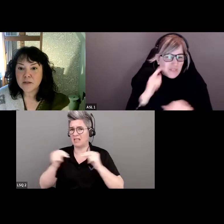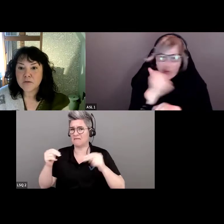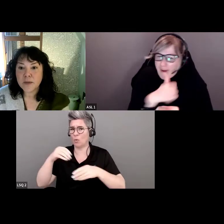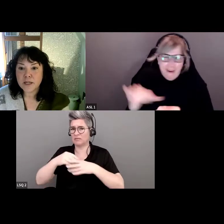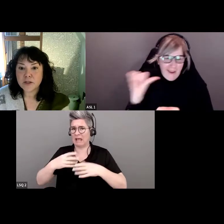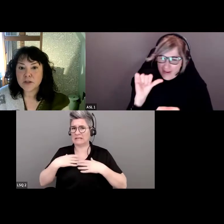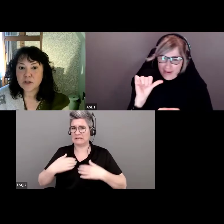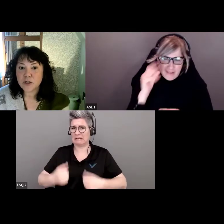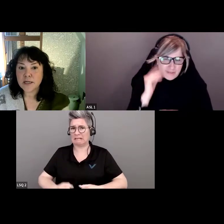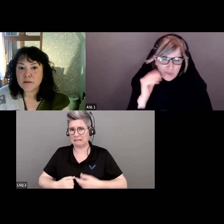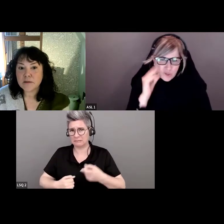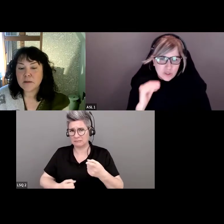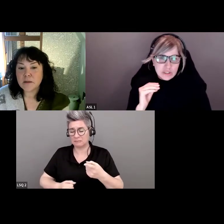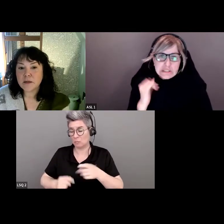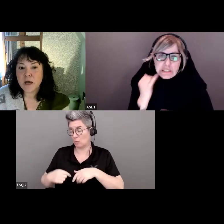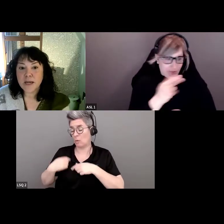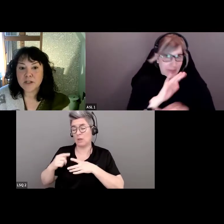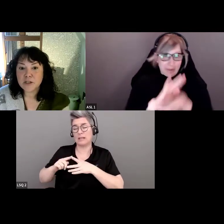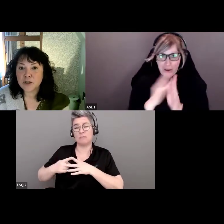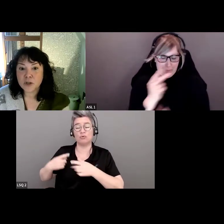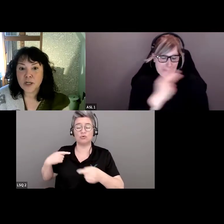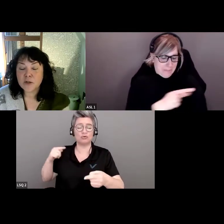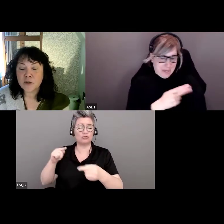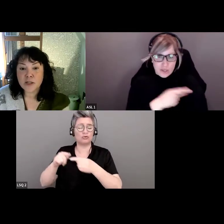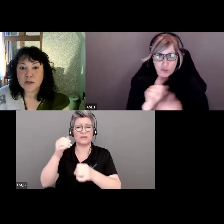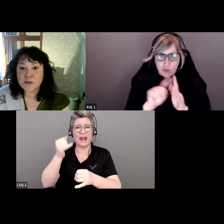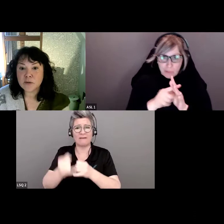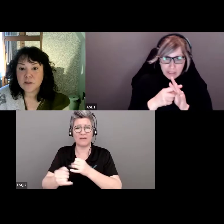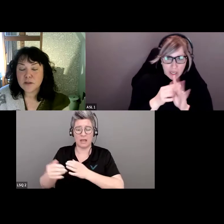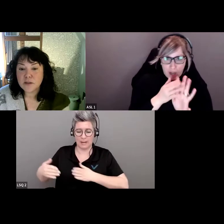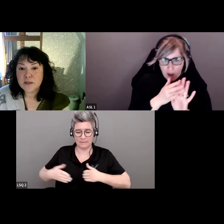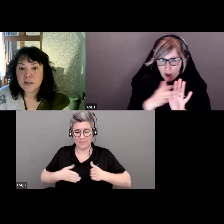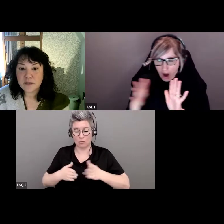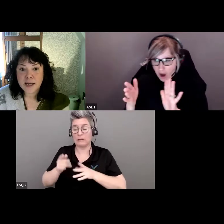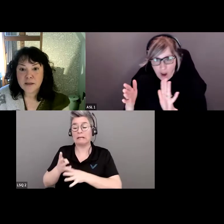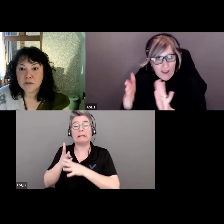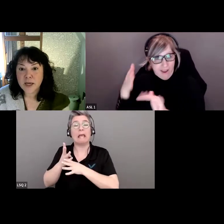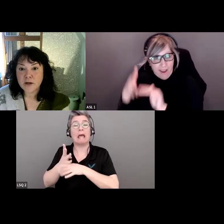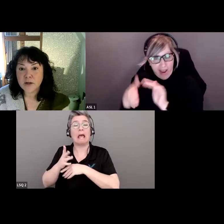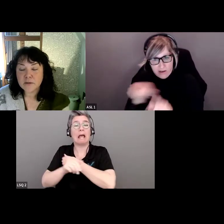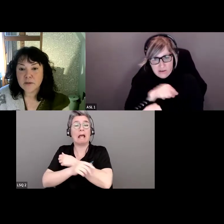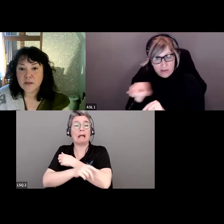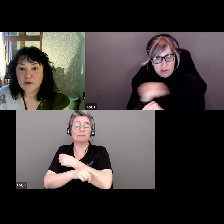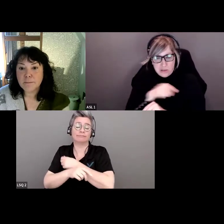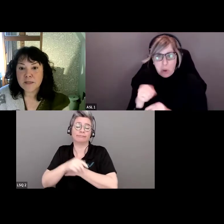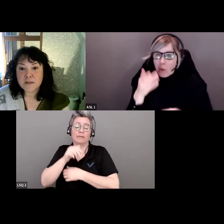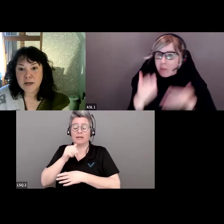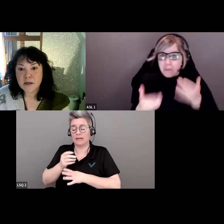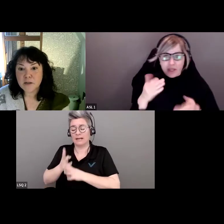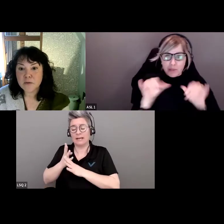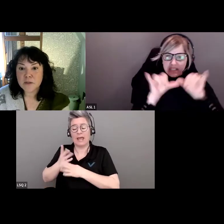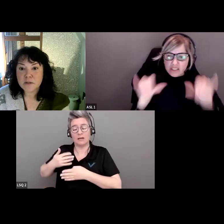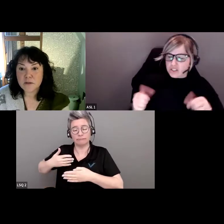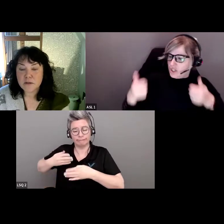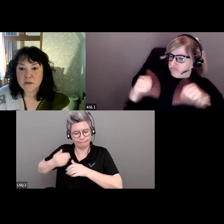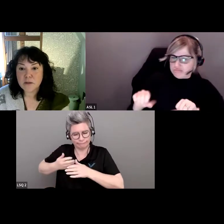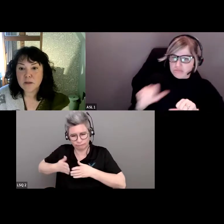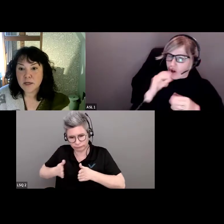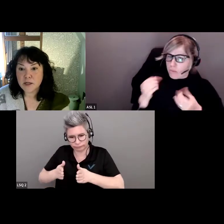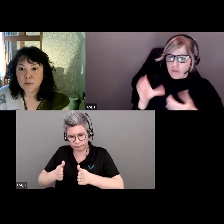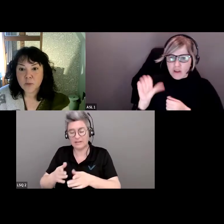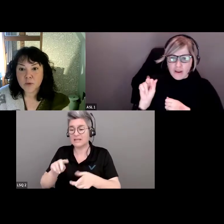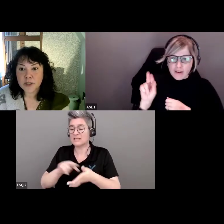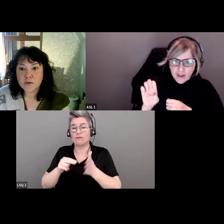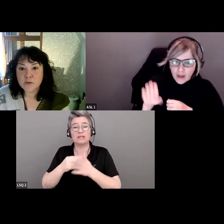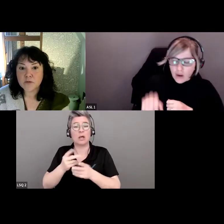depuis le tout début jusqu'à la fin du parcours du patient. Ça peut représenter un déni de soins,